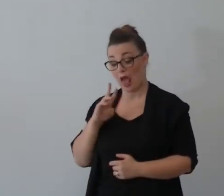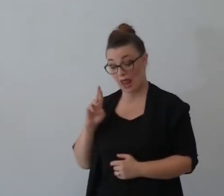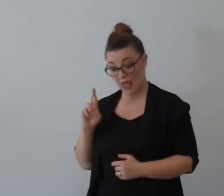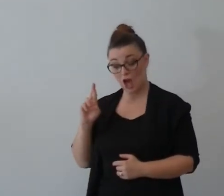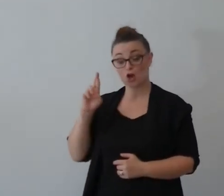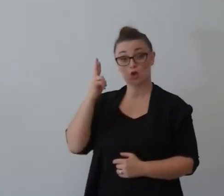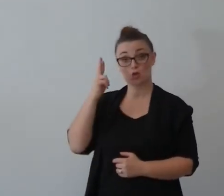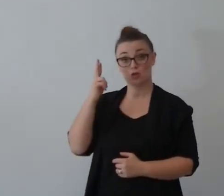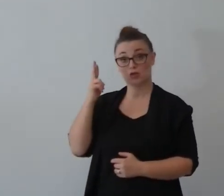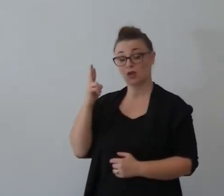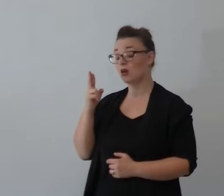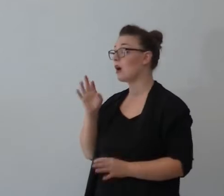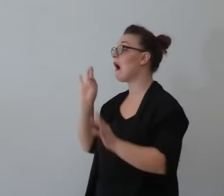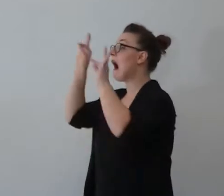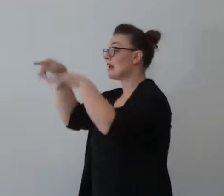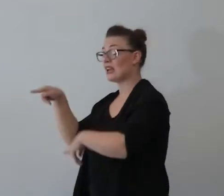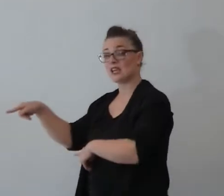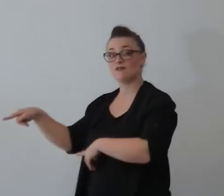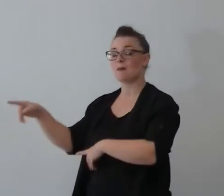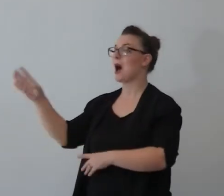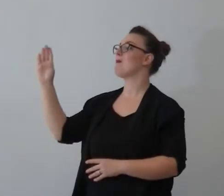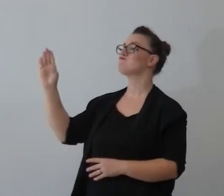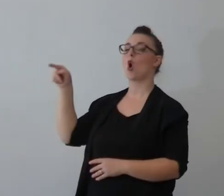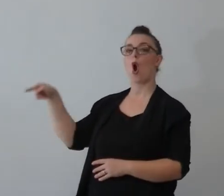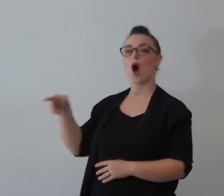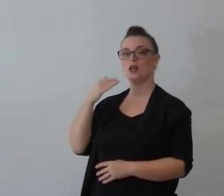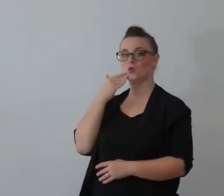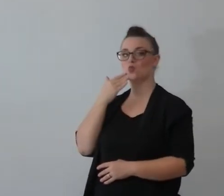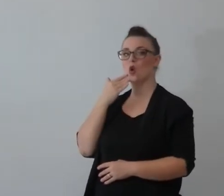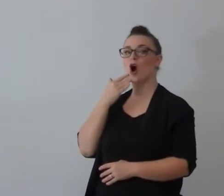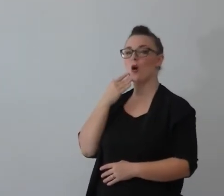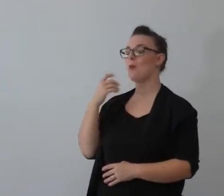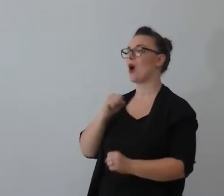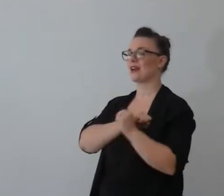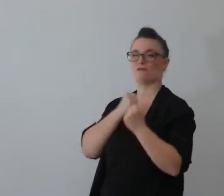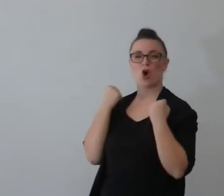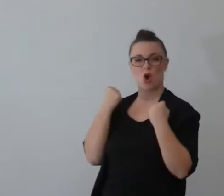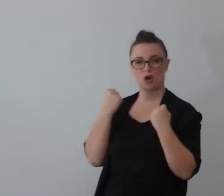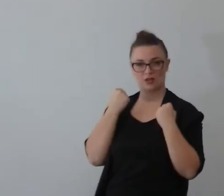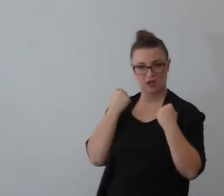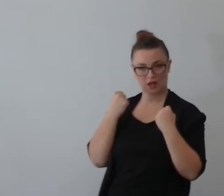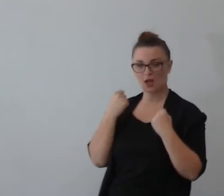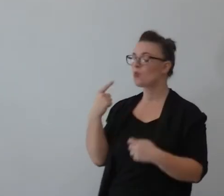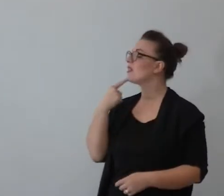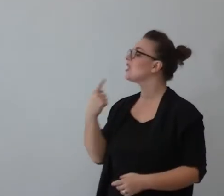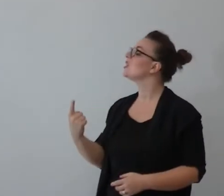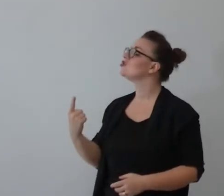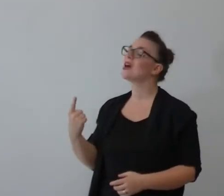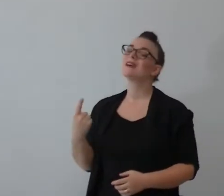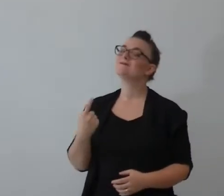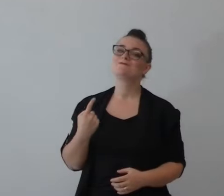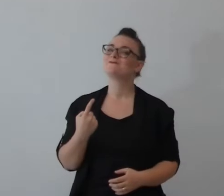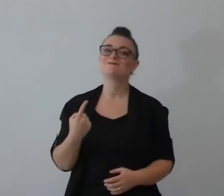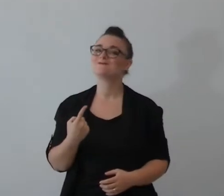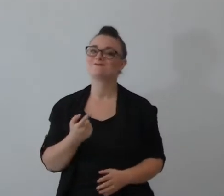un credente un muro che non è che parla soltanto del Signore perché vi ricordate che la